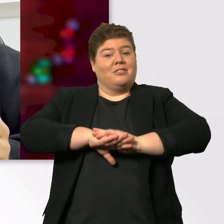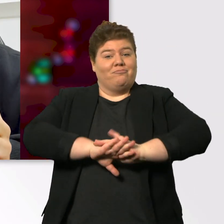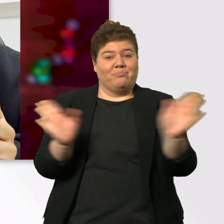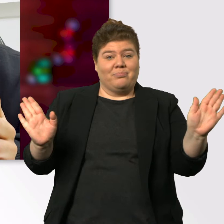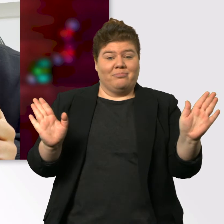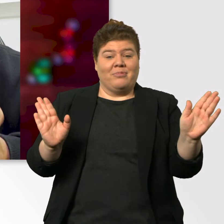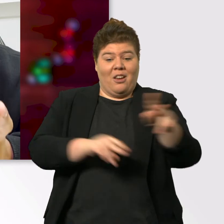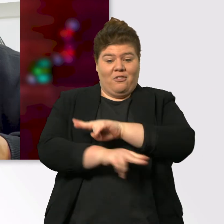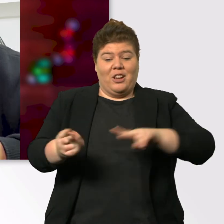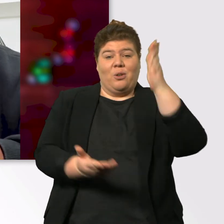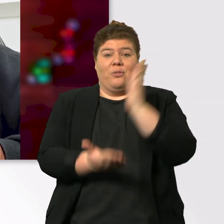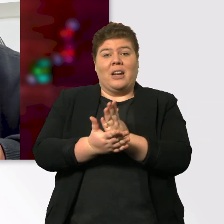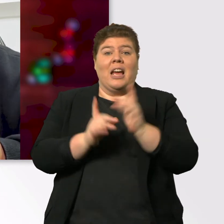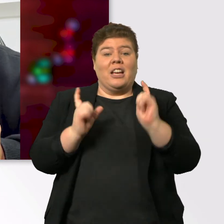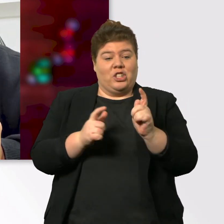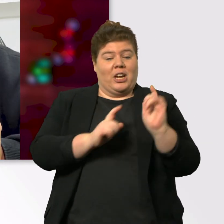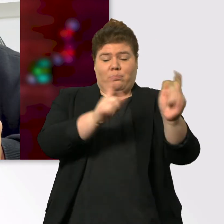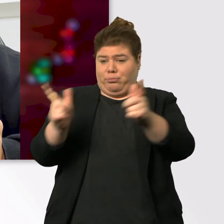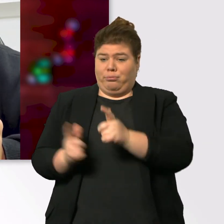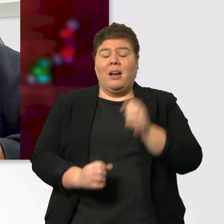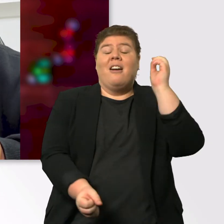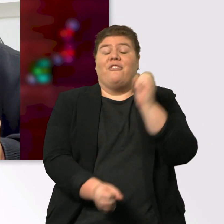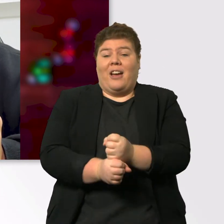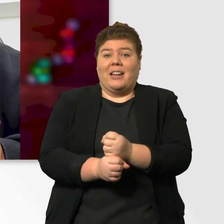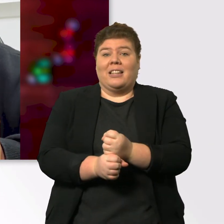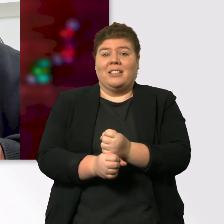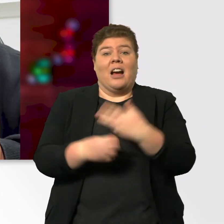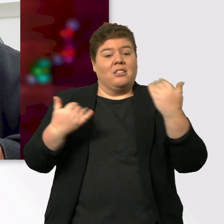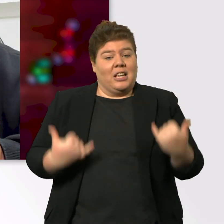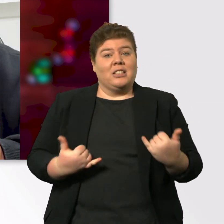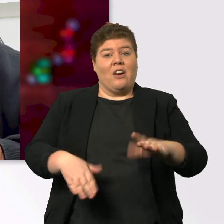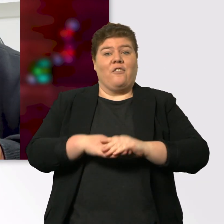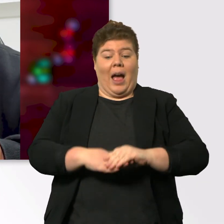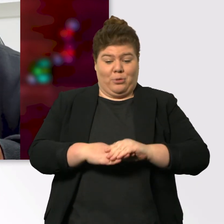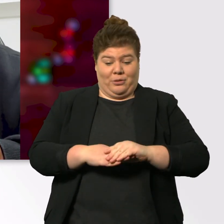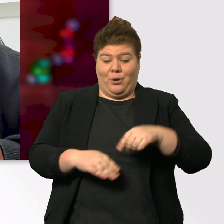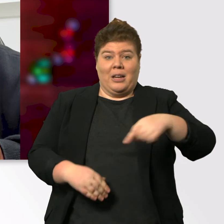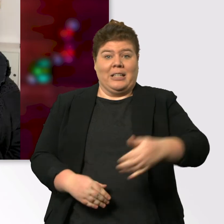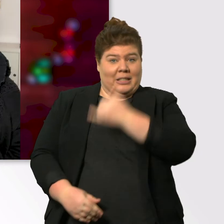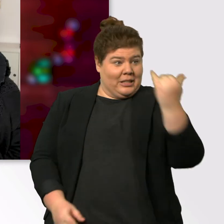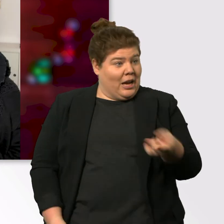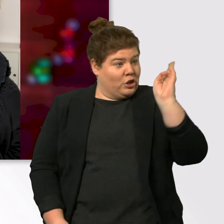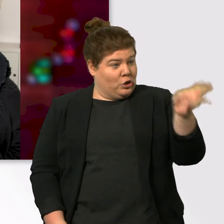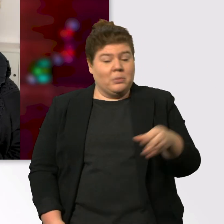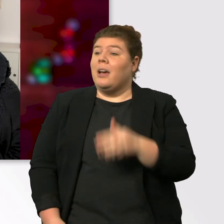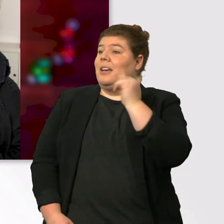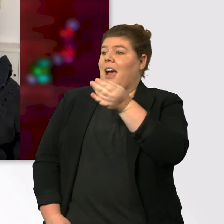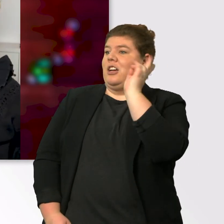diesem Video. Alle Geschenke sind verschenkt und wir verabschieden uns schon für dieses Jahr. Kübra, ist das richtig? das ist richtig. Unser letztes